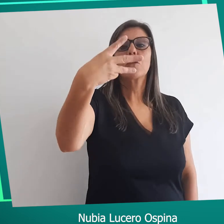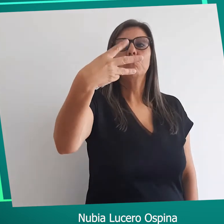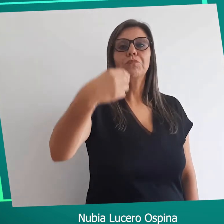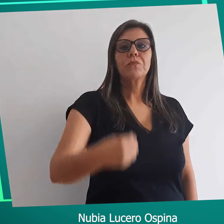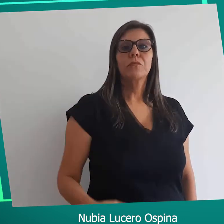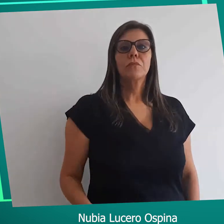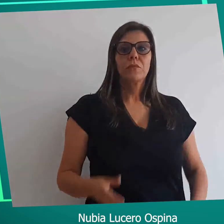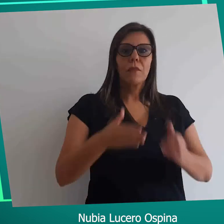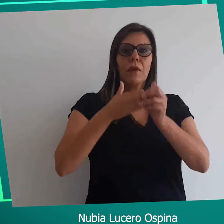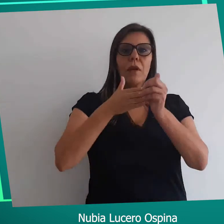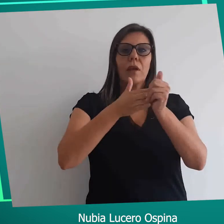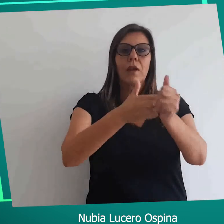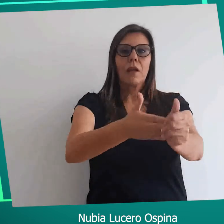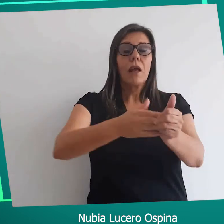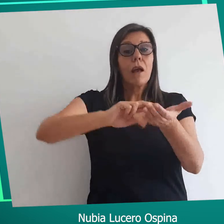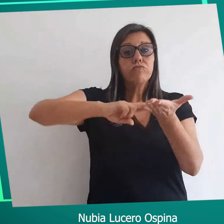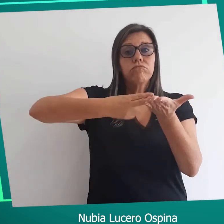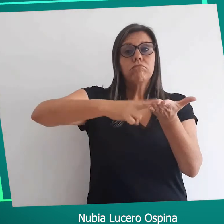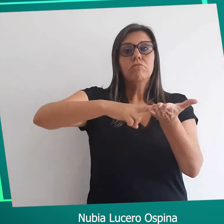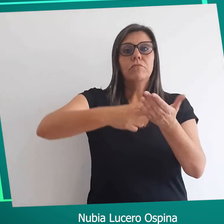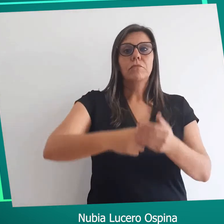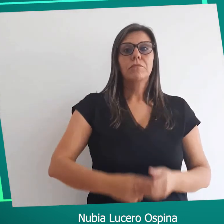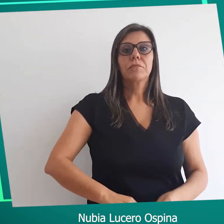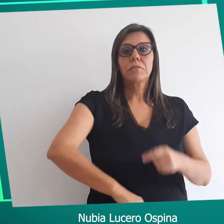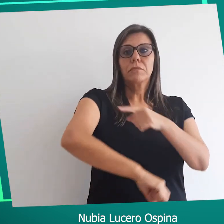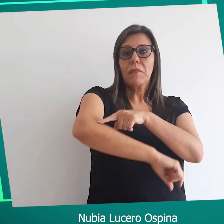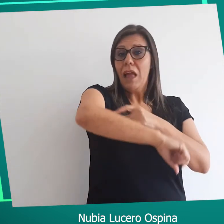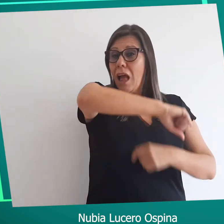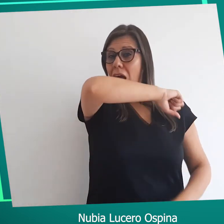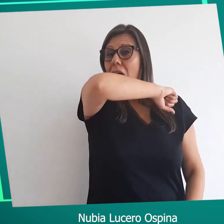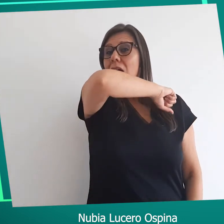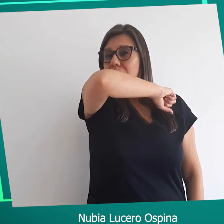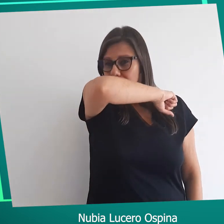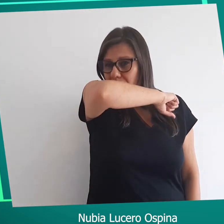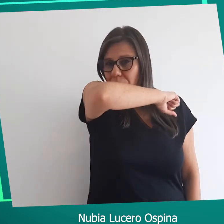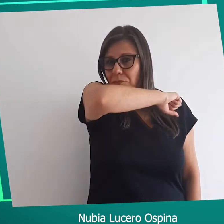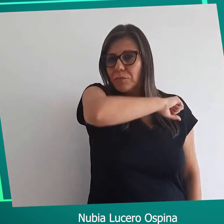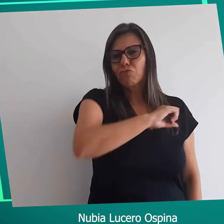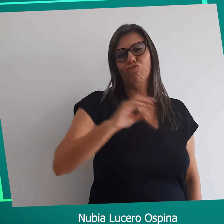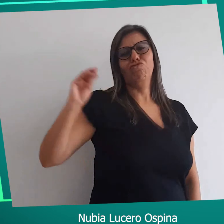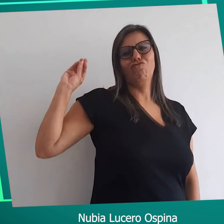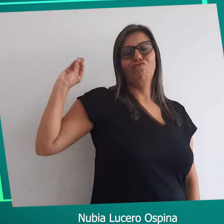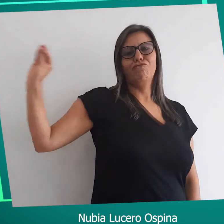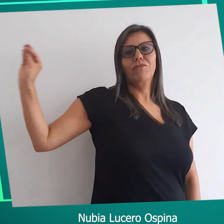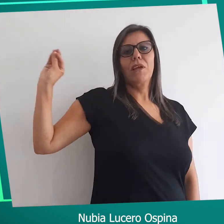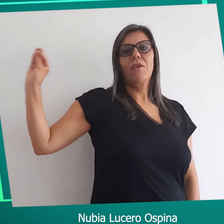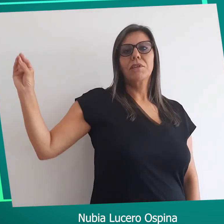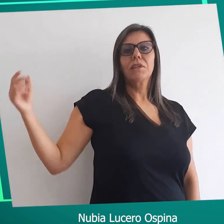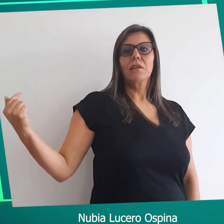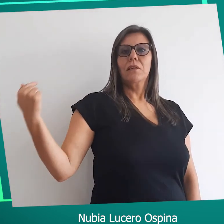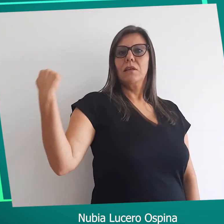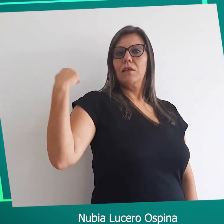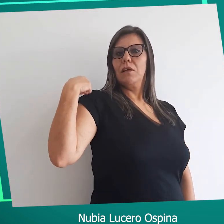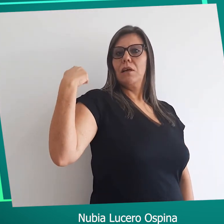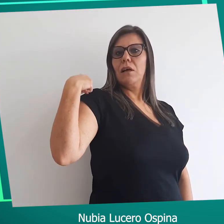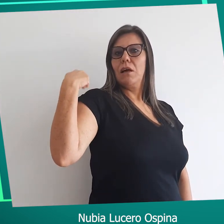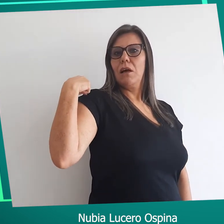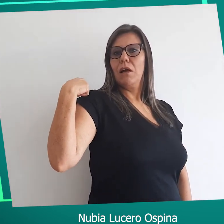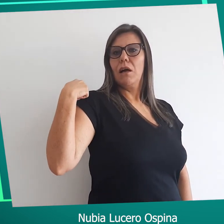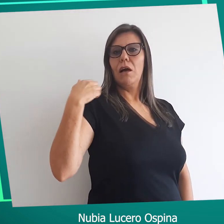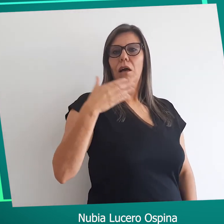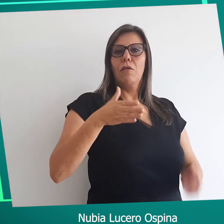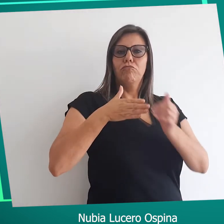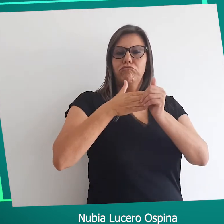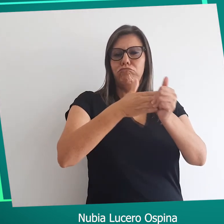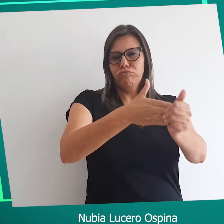tercero si usted guía a la persona en movilidad bríndele su hombro así evitará que el codo sea utilizado pues